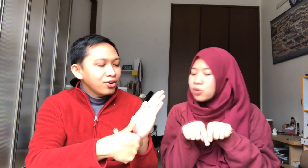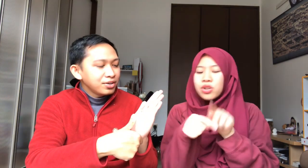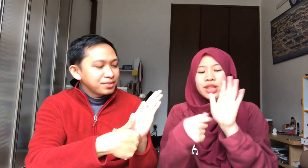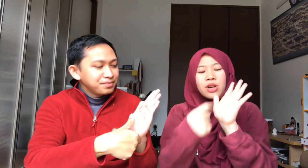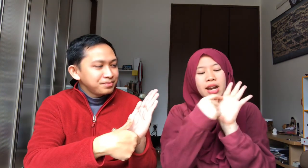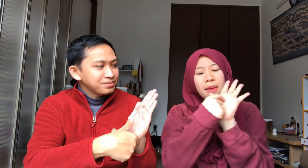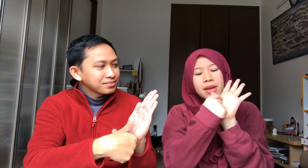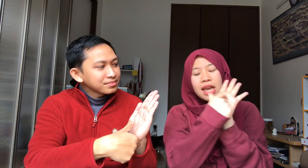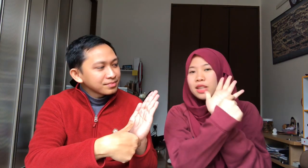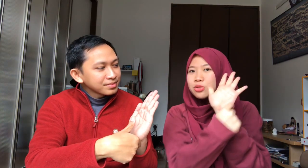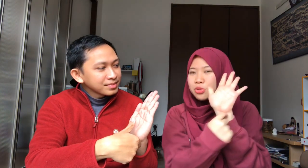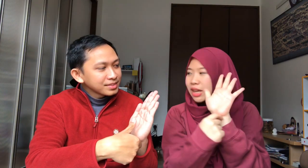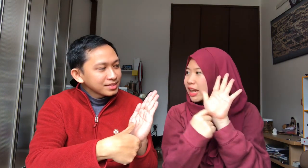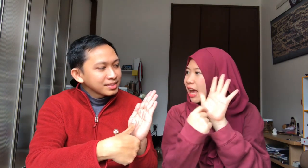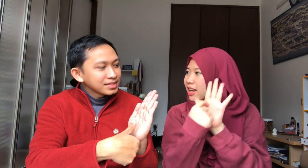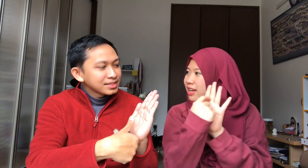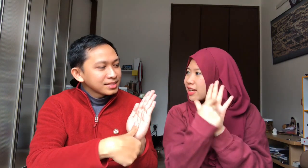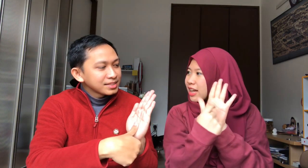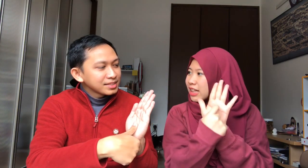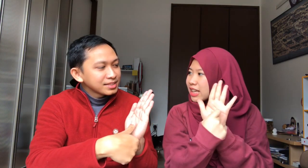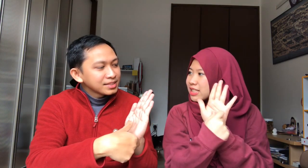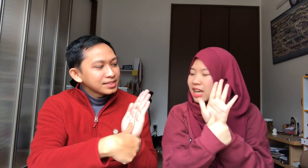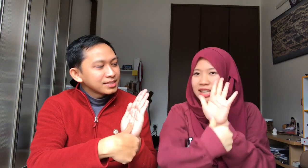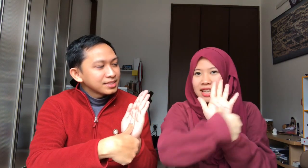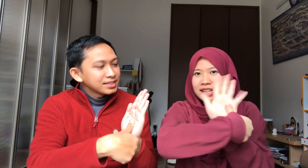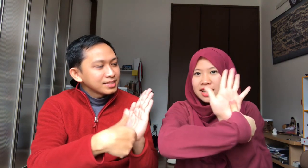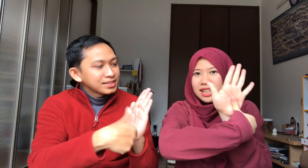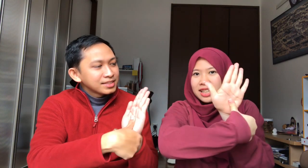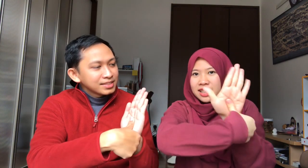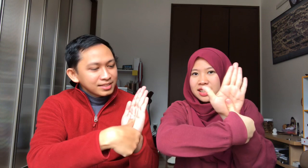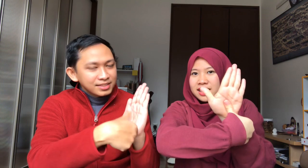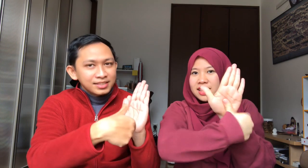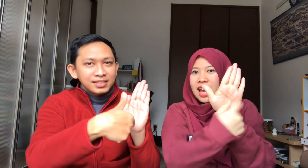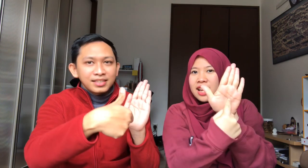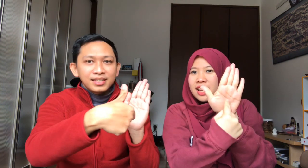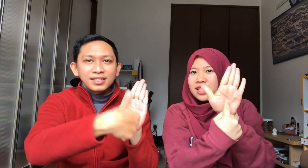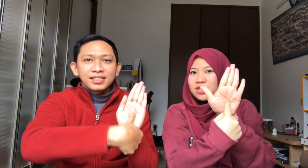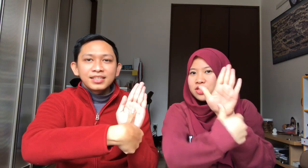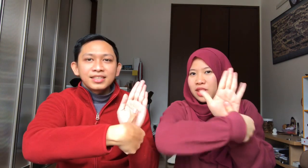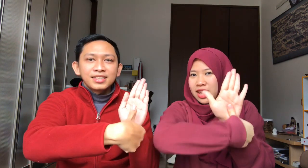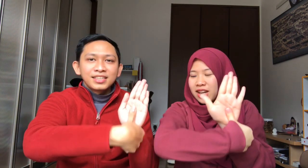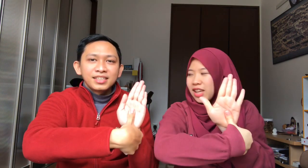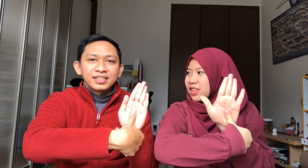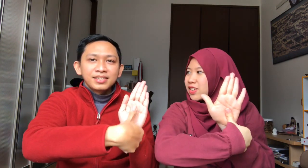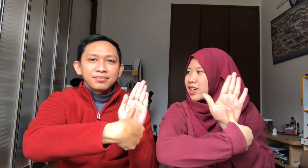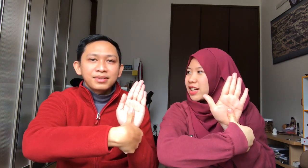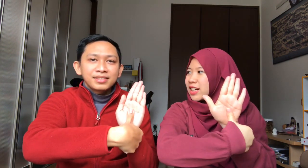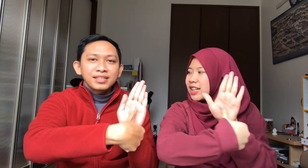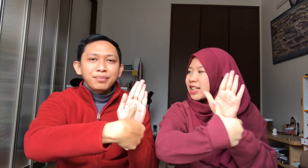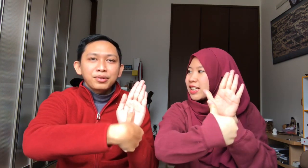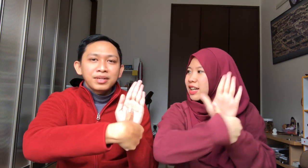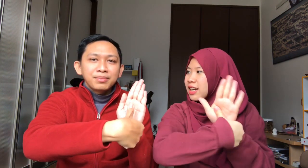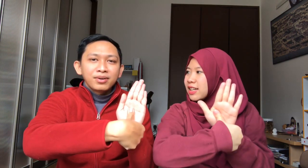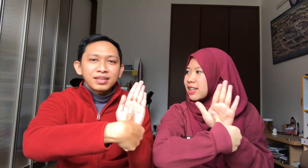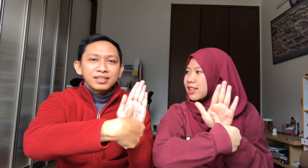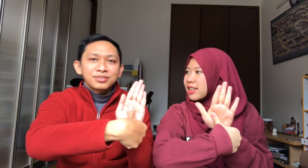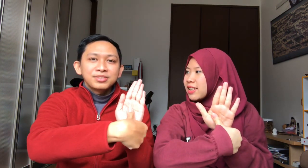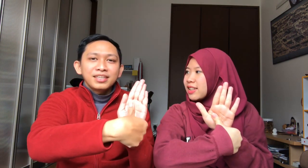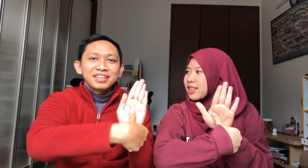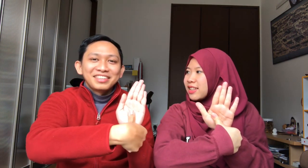Itu kan namanya Ditunjukin ya Di kertasnya Jadi Agar ditunjukin gitu Berarti gak perlu lagi Bawa kertas ujian